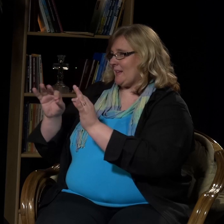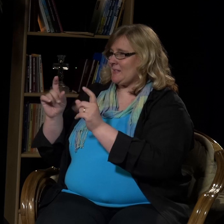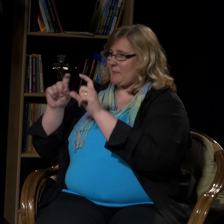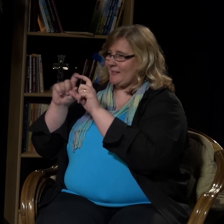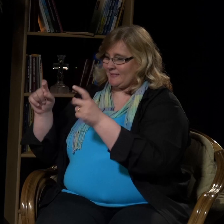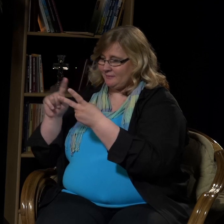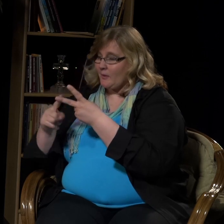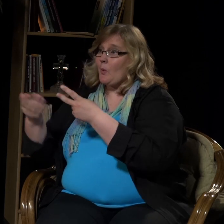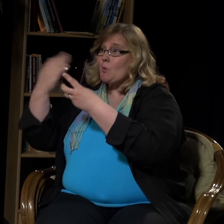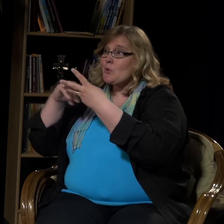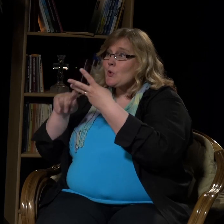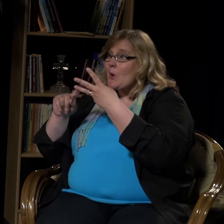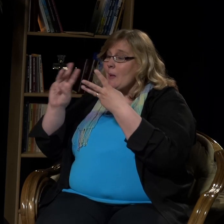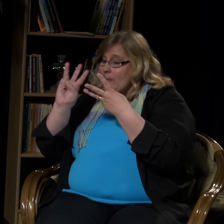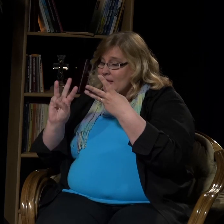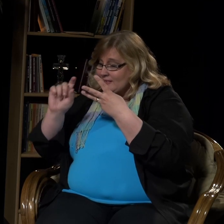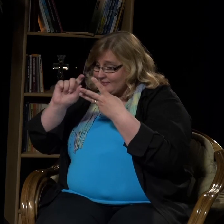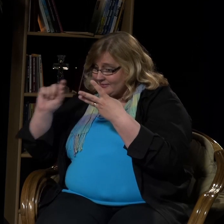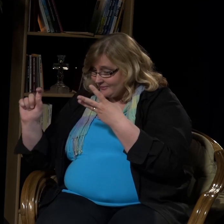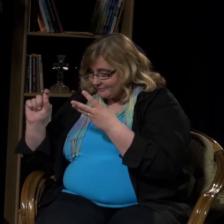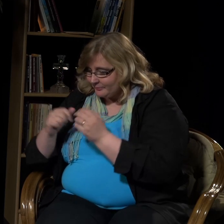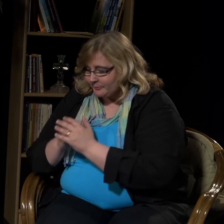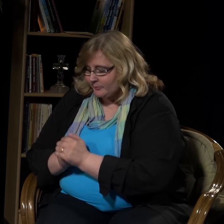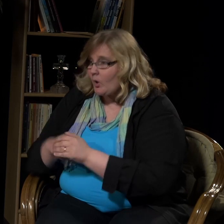silloin voimme saada sen ja voimme saada myös täydellisen ilon.